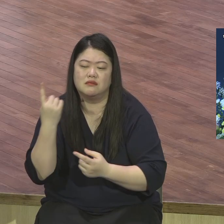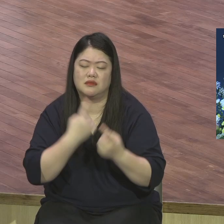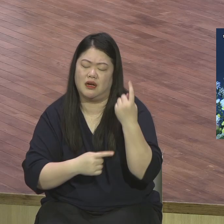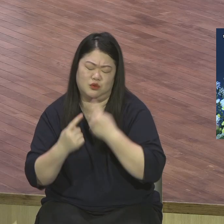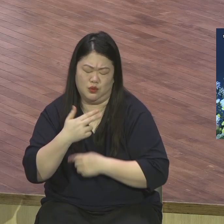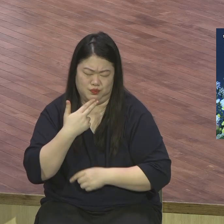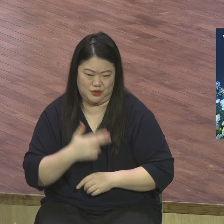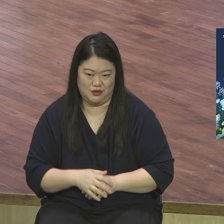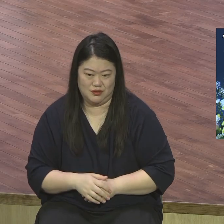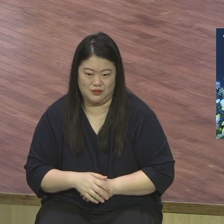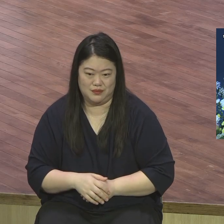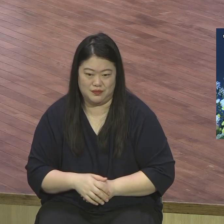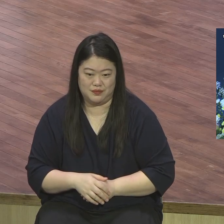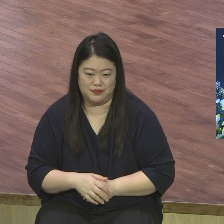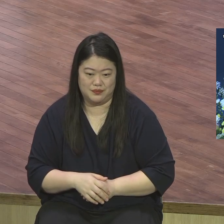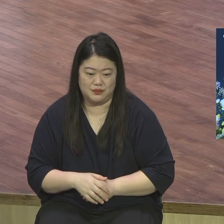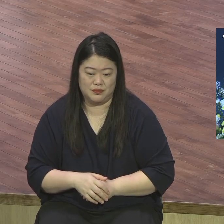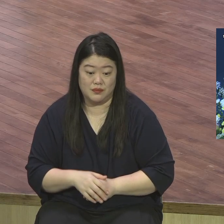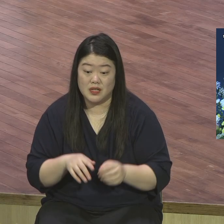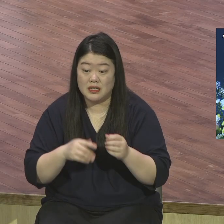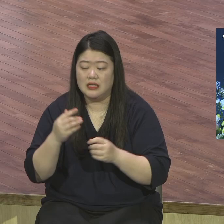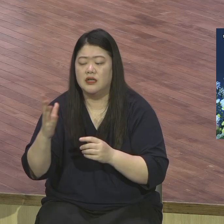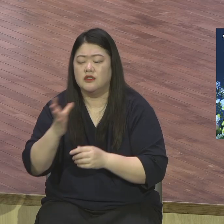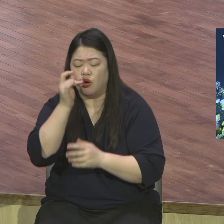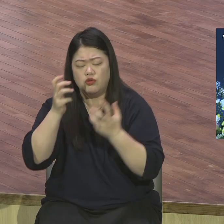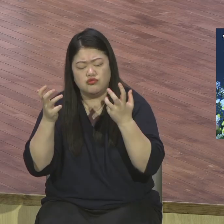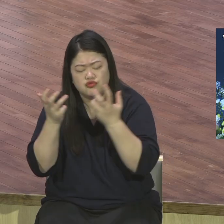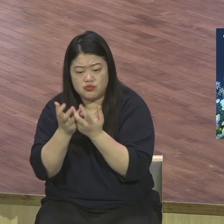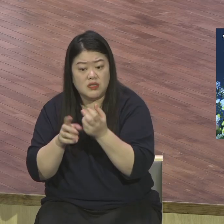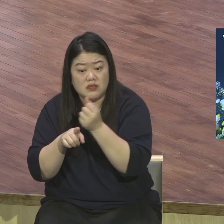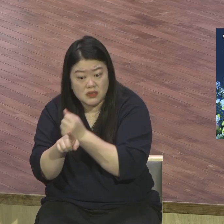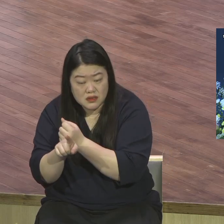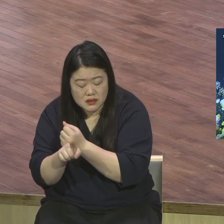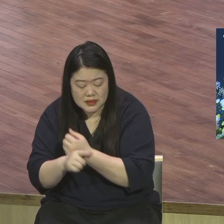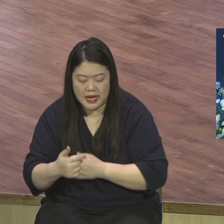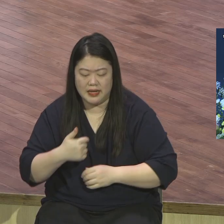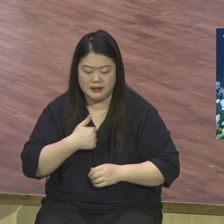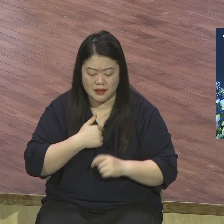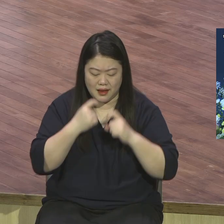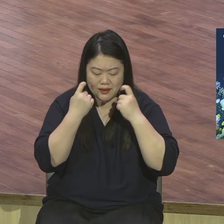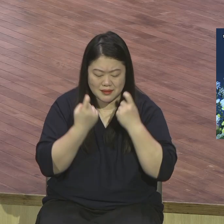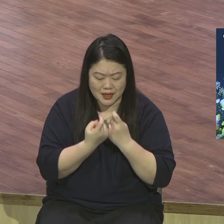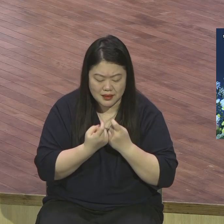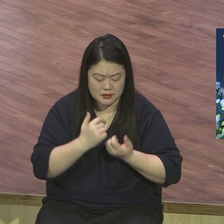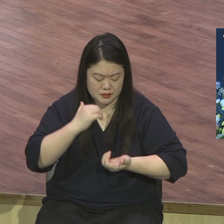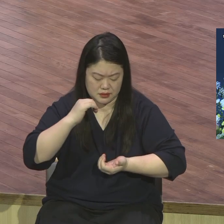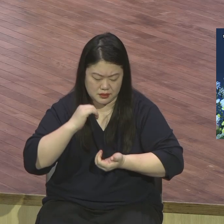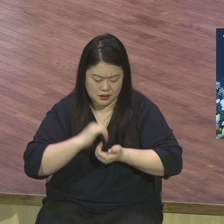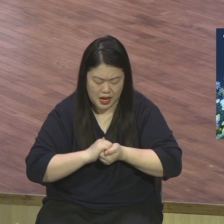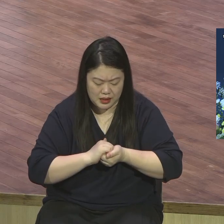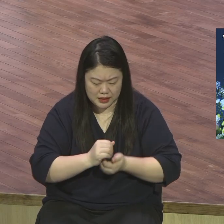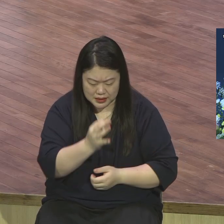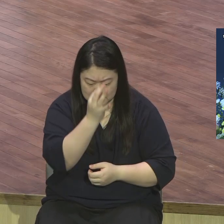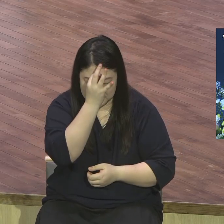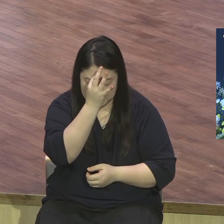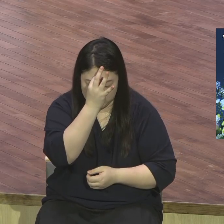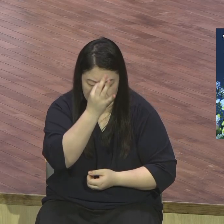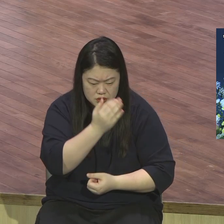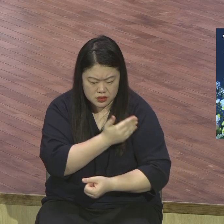나의 수준 나의 한계를 뛰어넘는 그게 성령추만이에요 나의 수준 나의 환경 뛰어넘어야 돼요